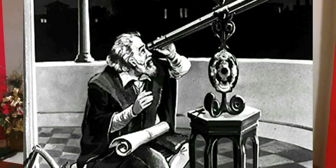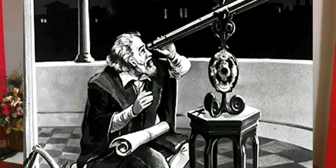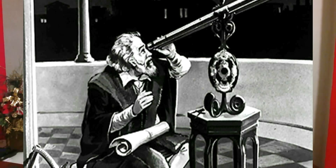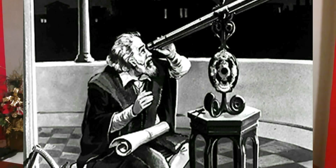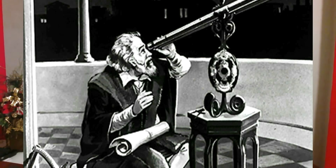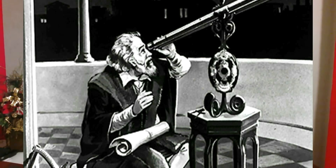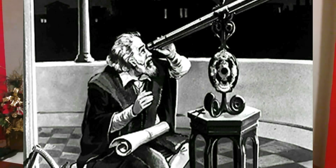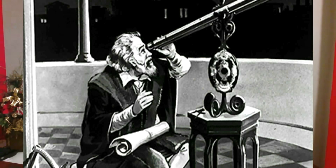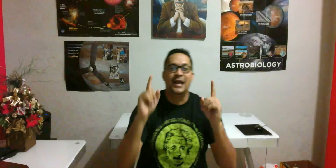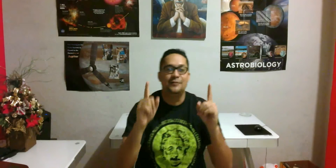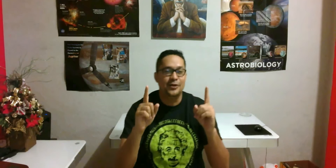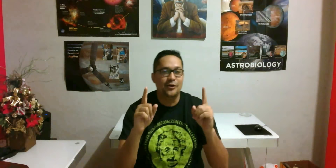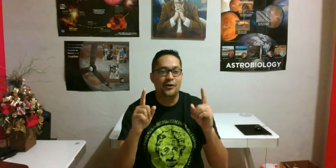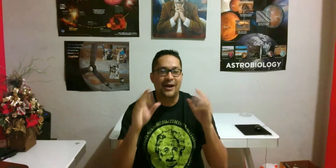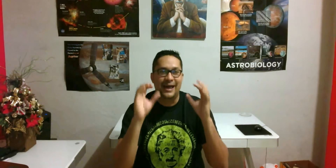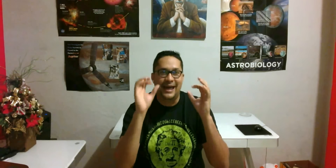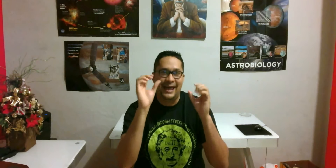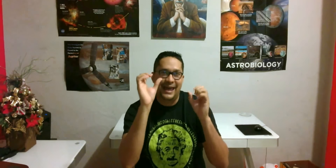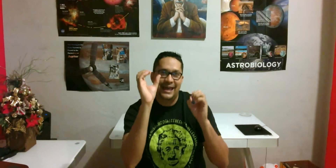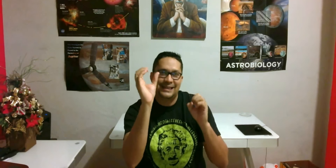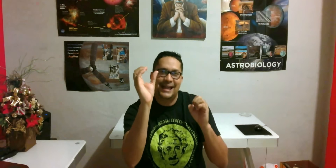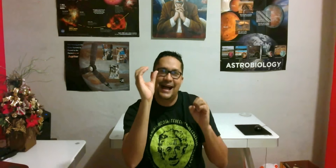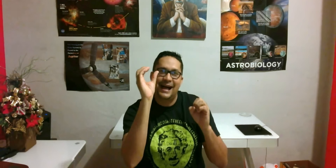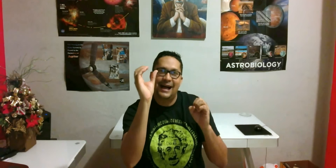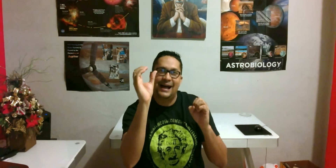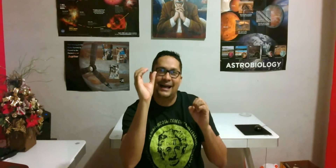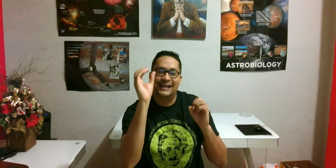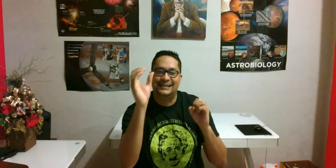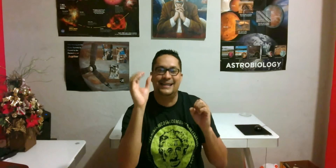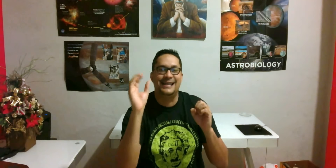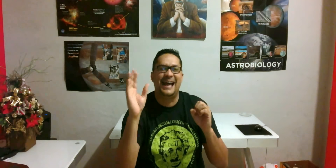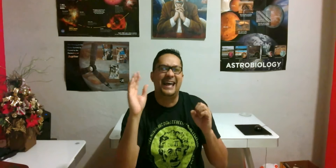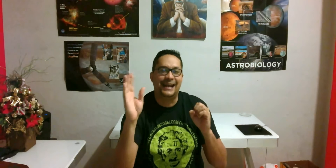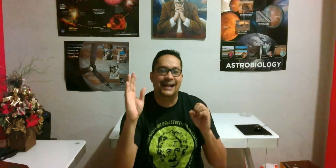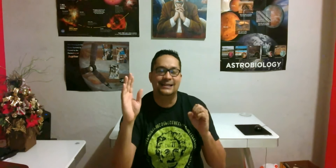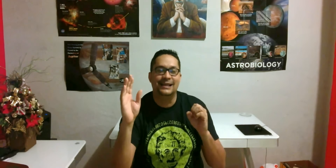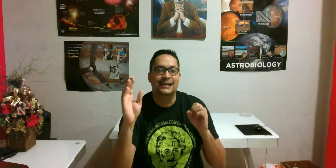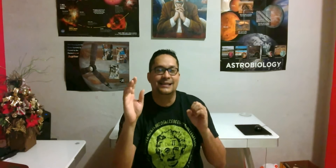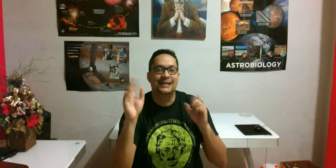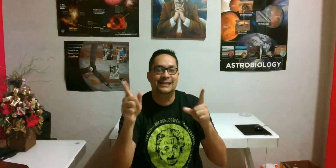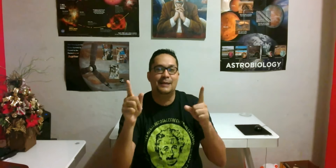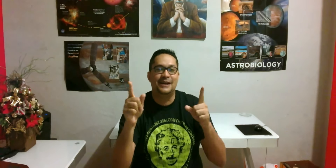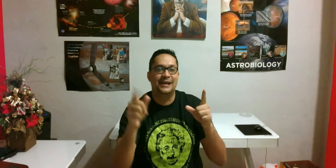Saturno, él vio esta estrella errante de esta manera.